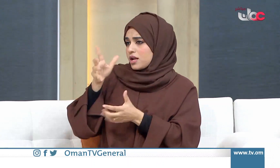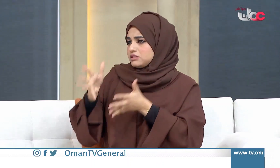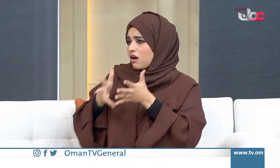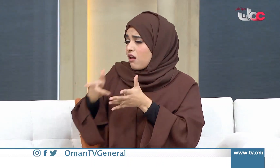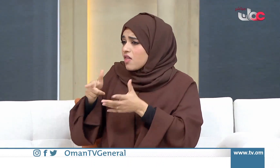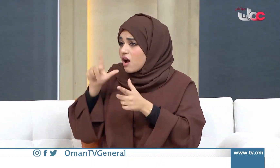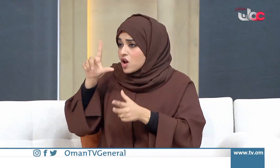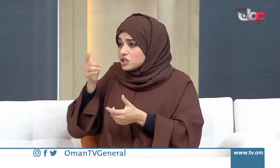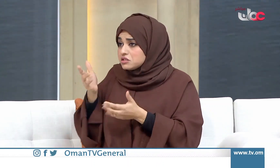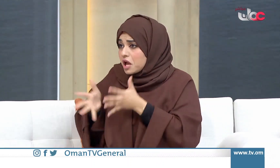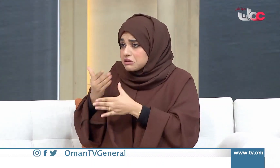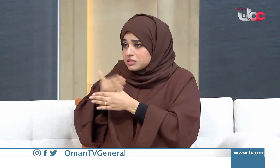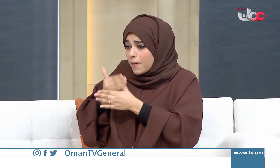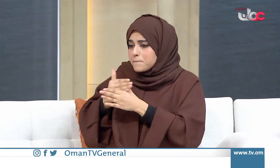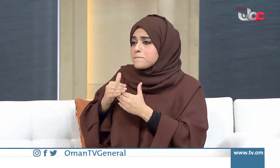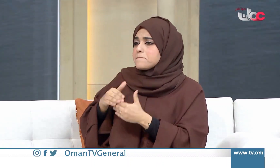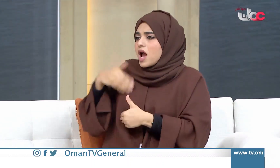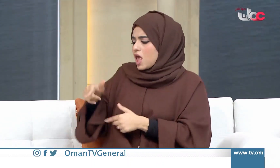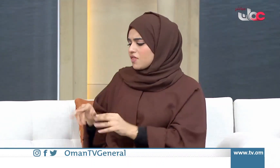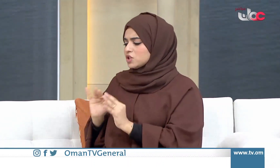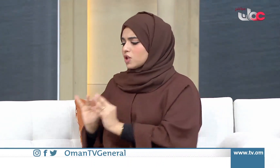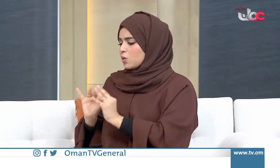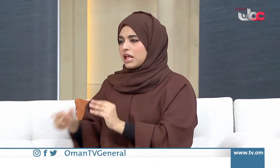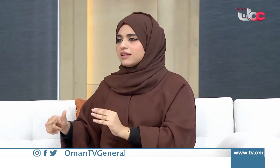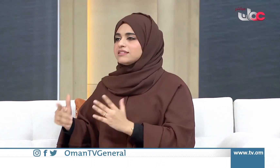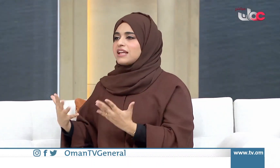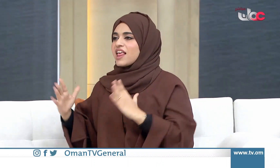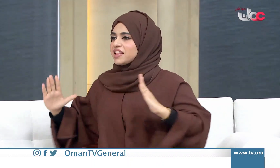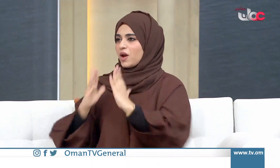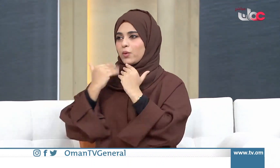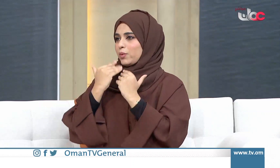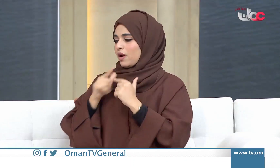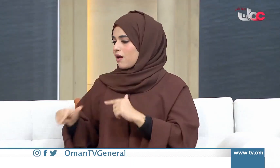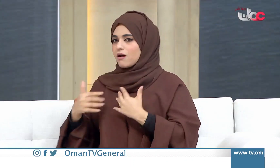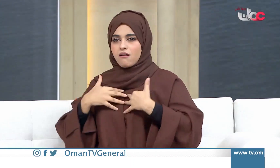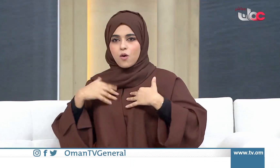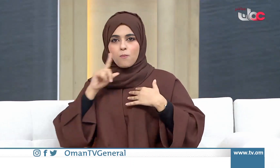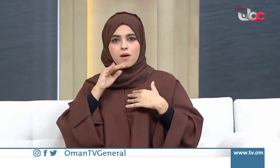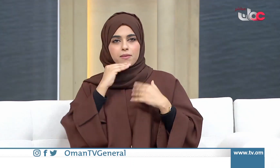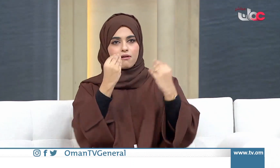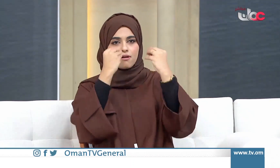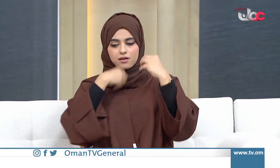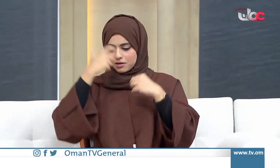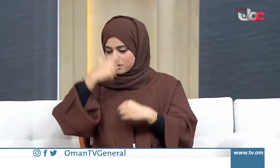يتعلم لغة الإشارة لغة الإشارة هي المفتاح للتواصل مع ابنك ومع ابنتك